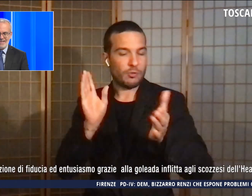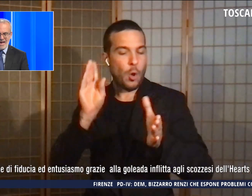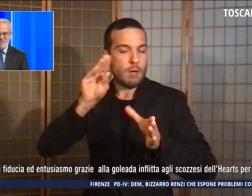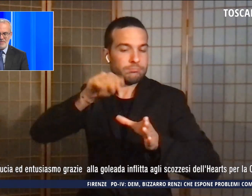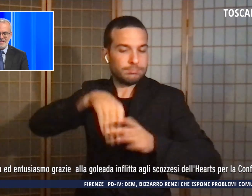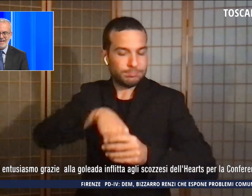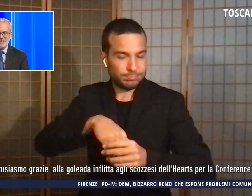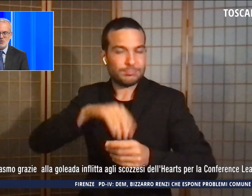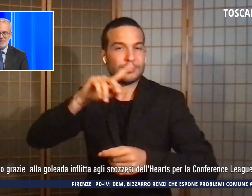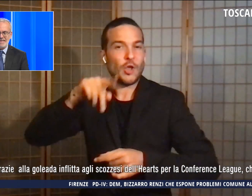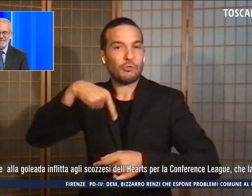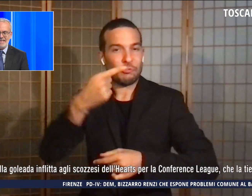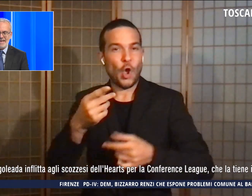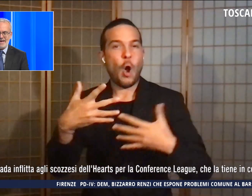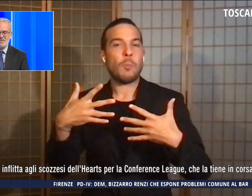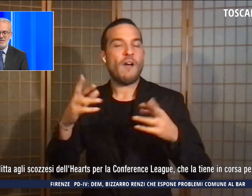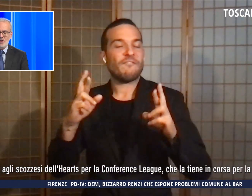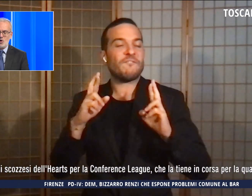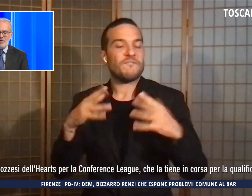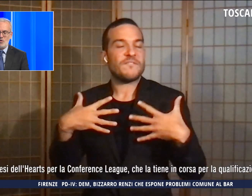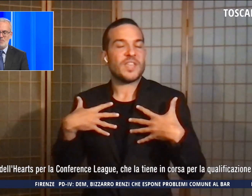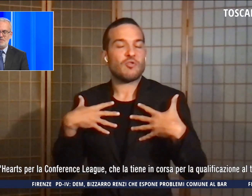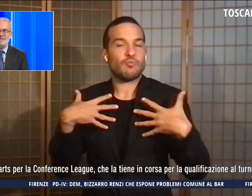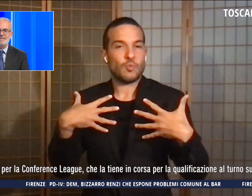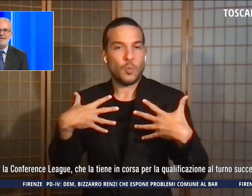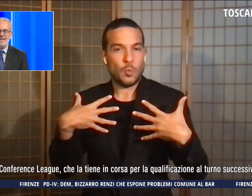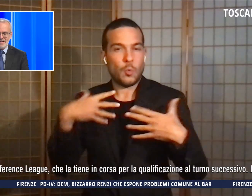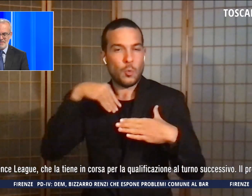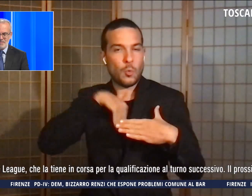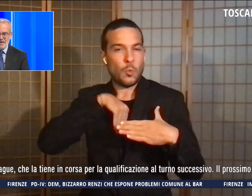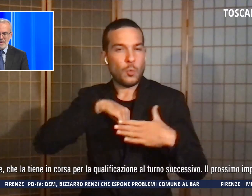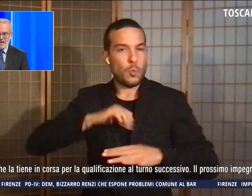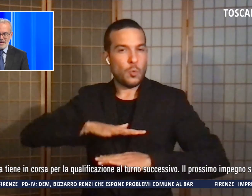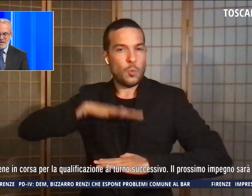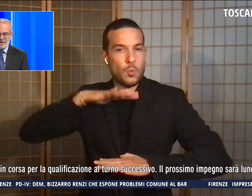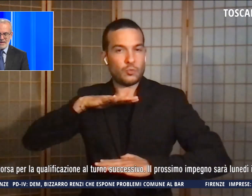goleada inflitta agli scozzesi dell'Hertz con la Conference League.